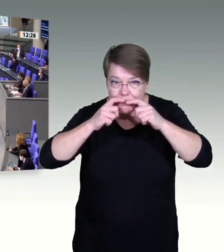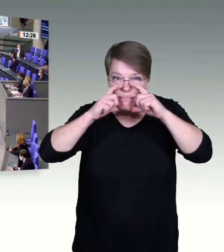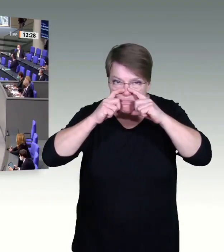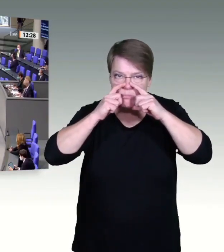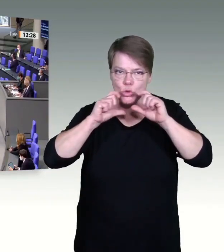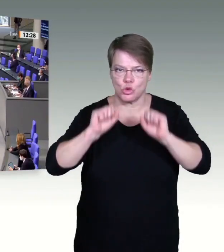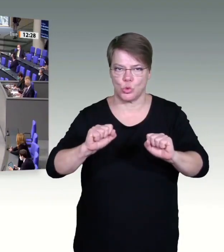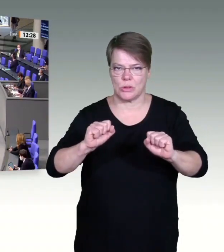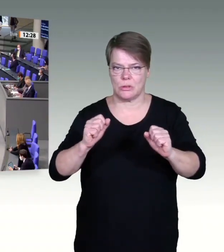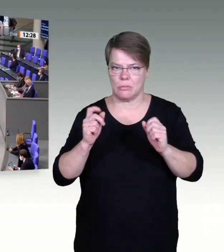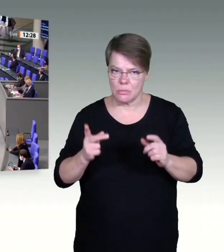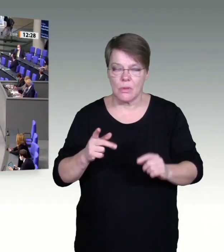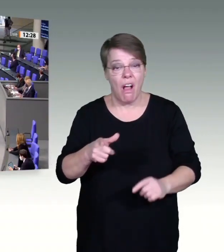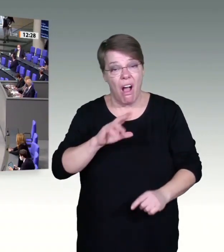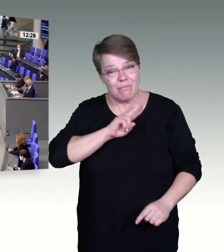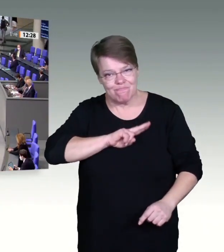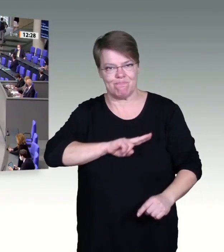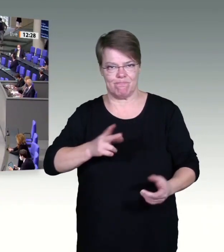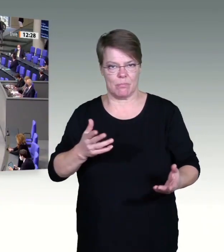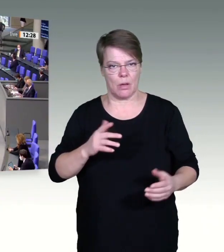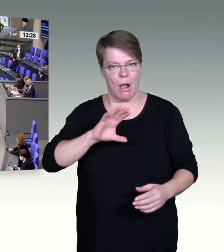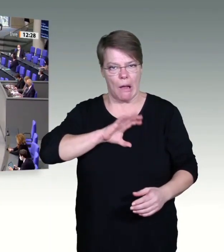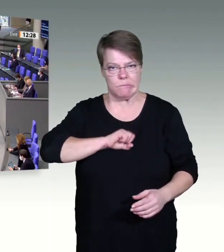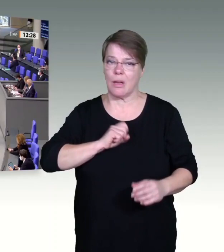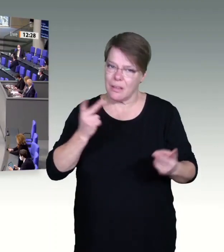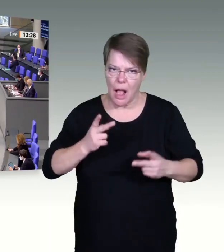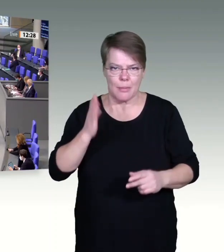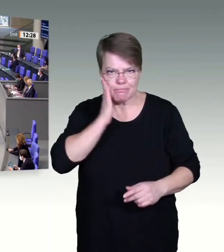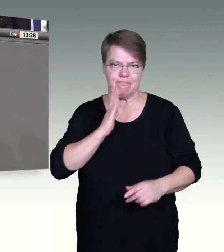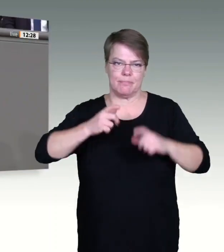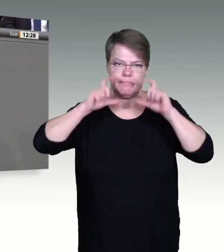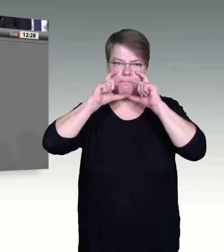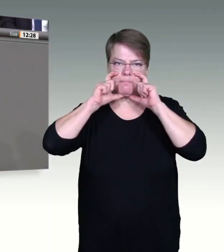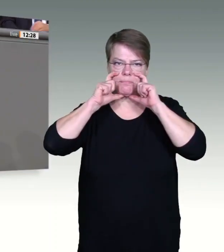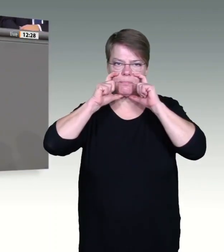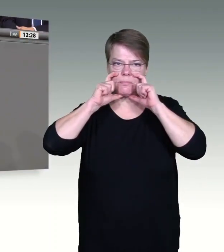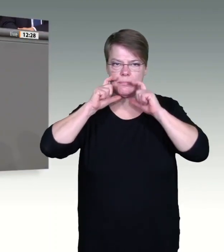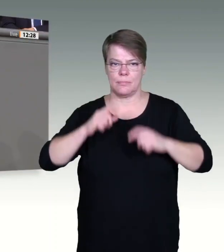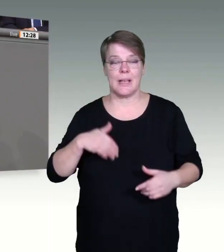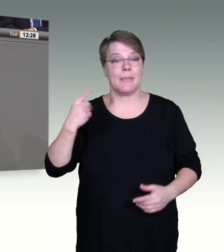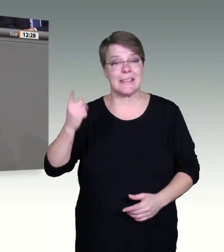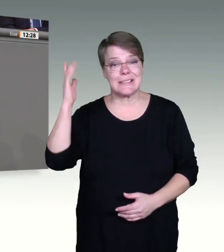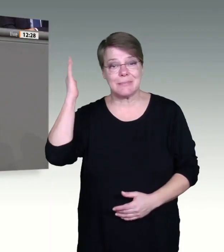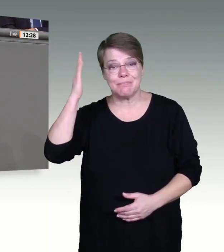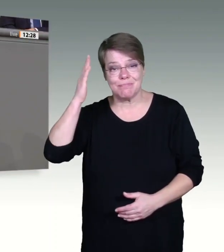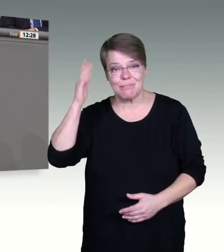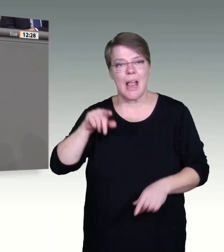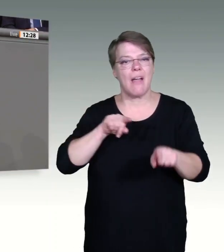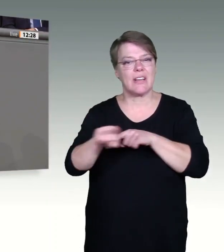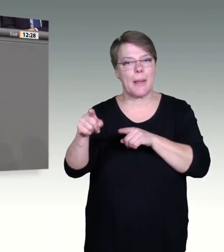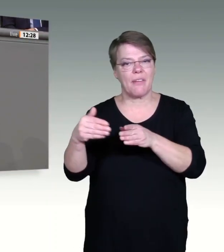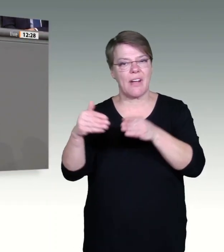Vielen Dank, Frau Präsidentin! Liebe Kolleginnen und Kollegen! Ja, die aktuelle Corona